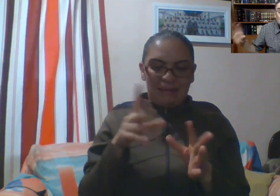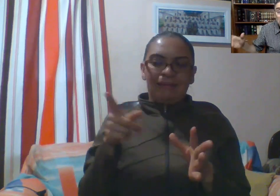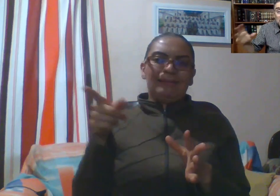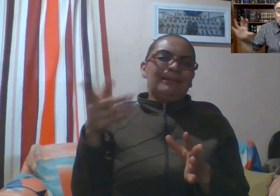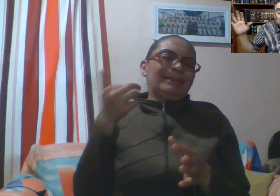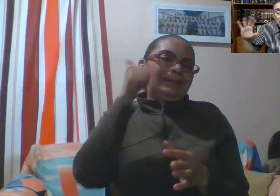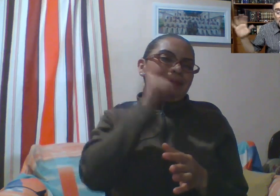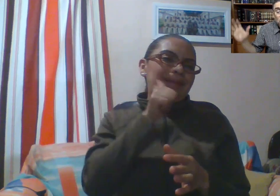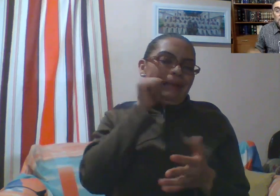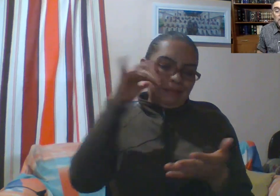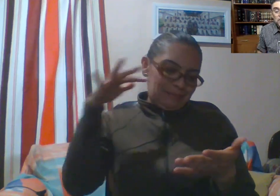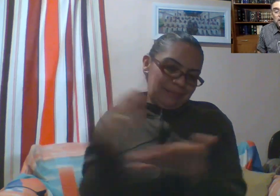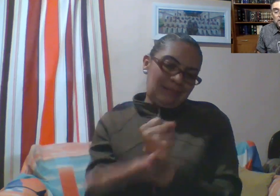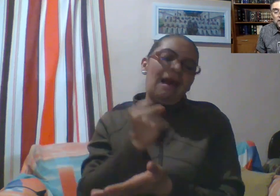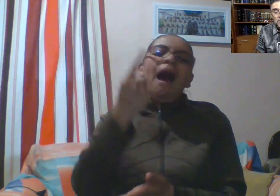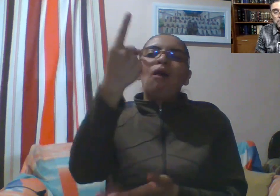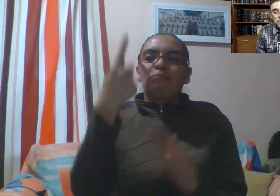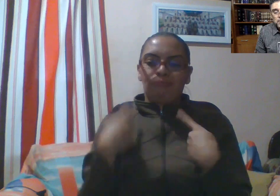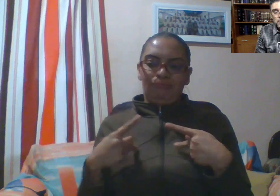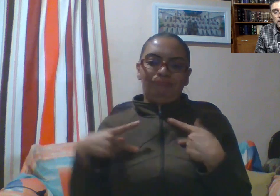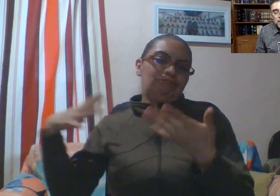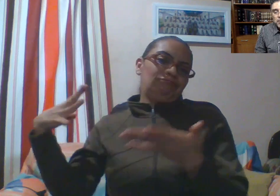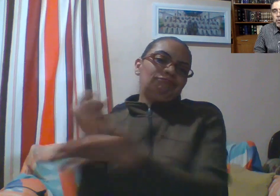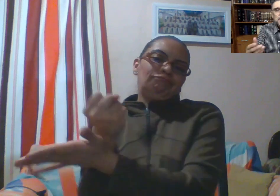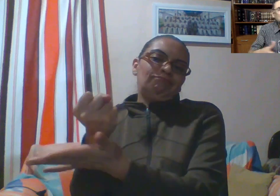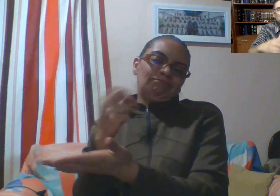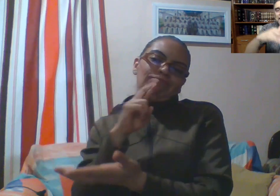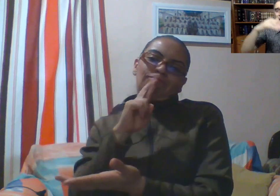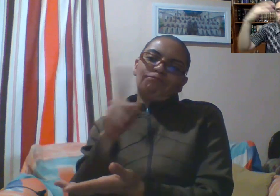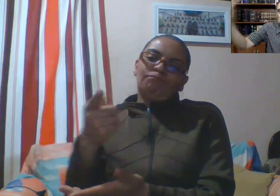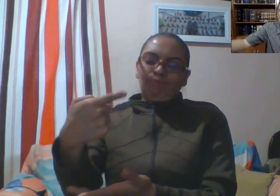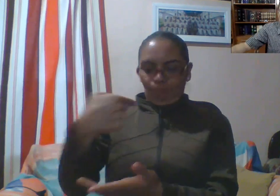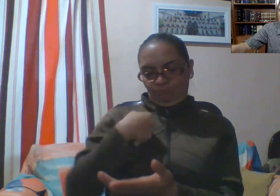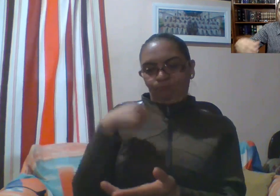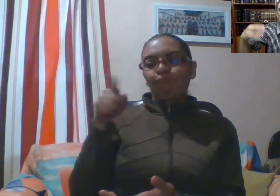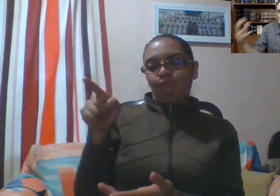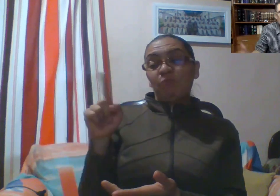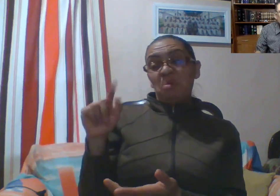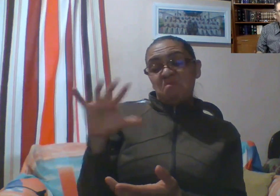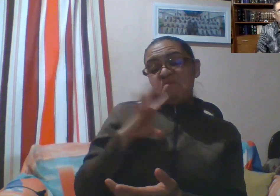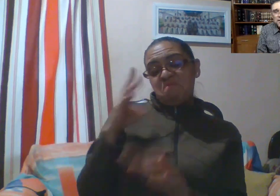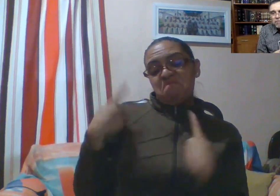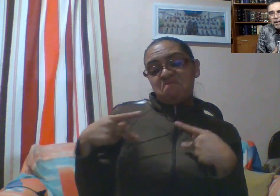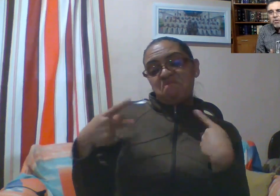gane en cada cosa de nuestra vida. Y puede ser que haya gente que nos desprece y que no nos quiere y que nos hace el feo.